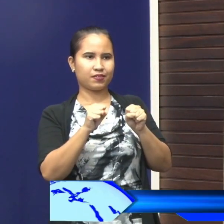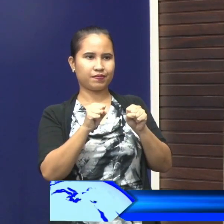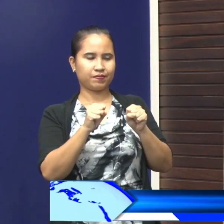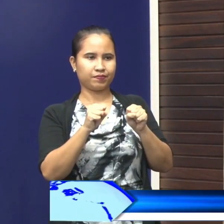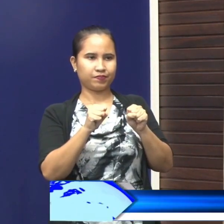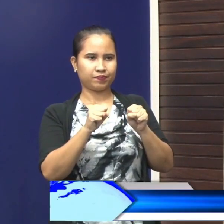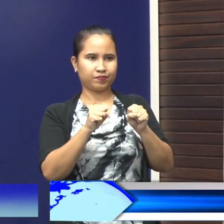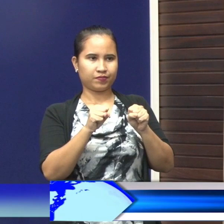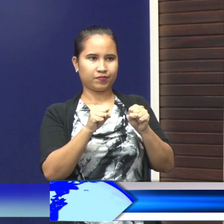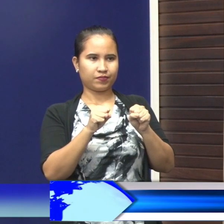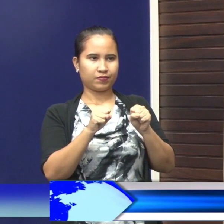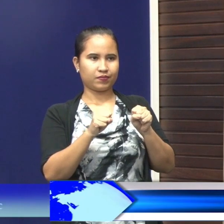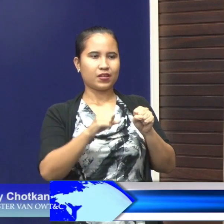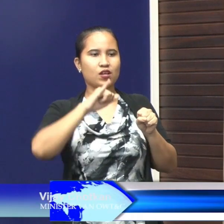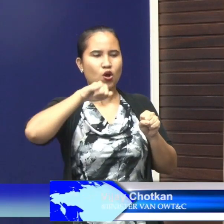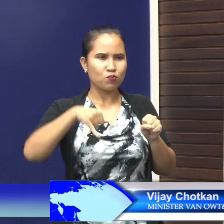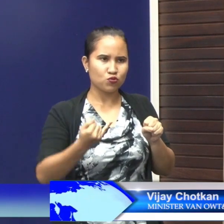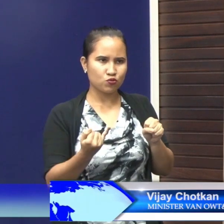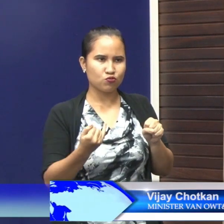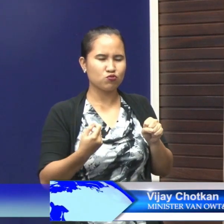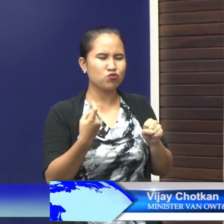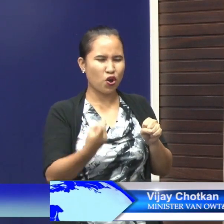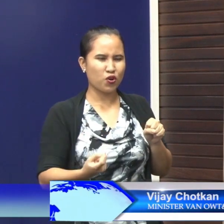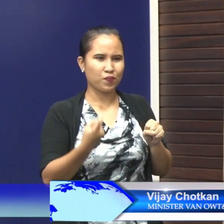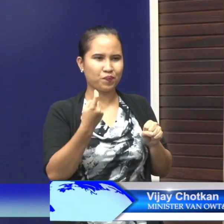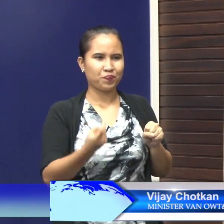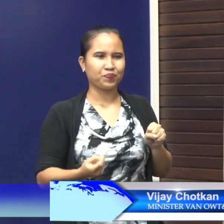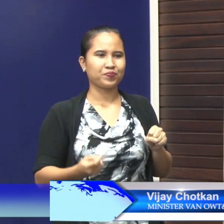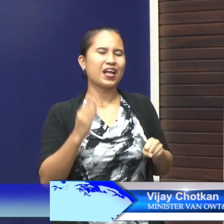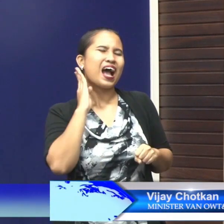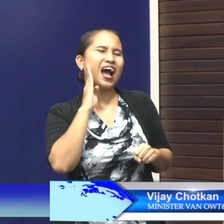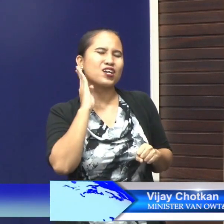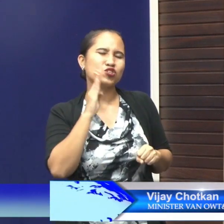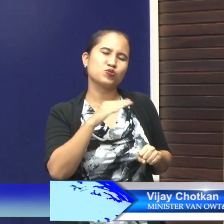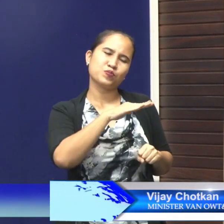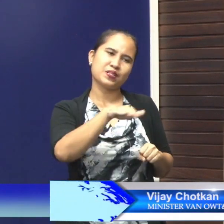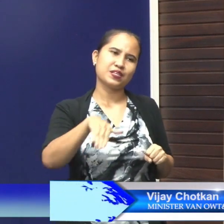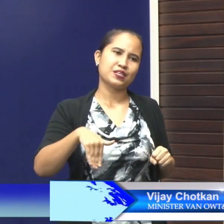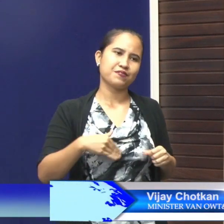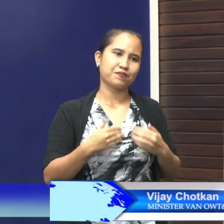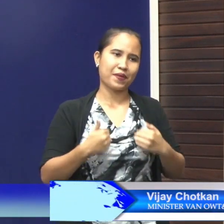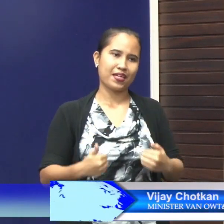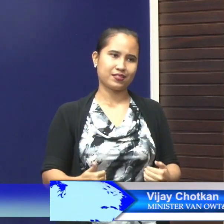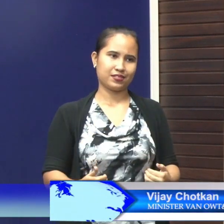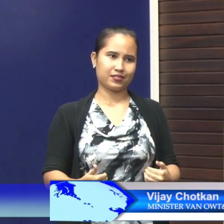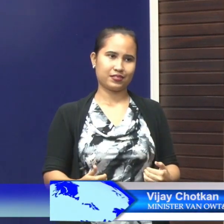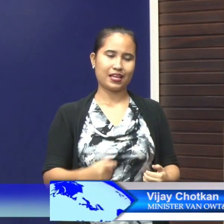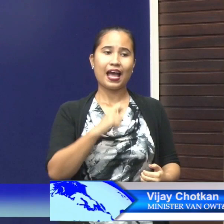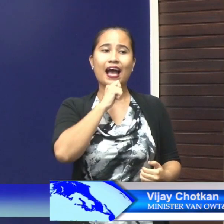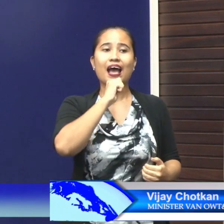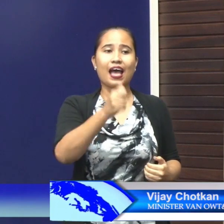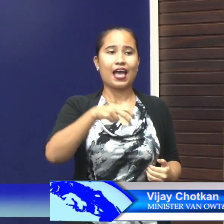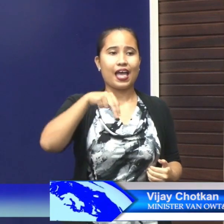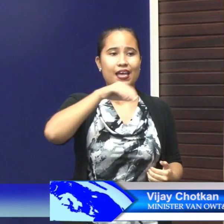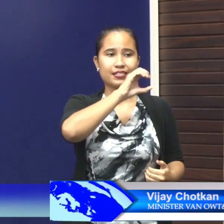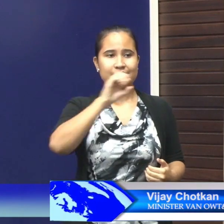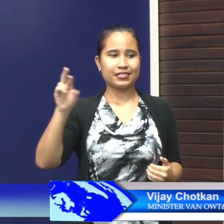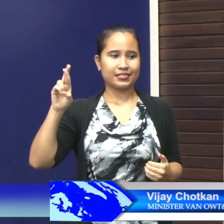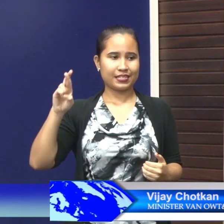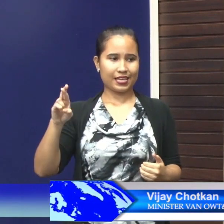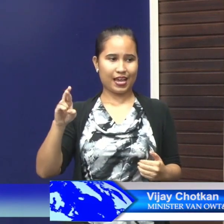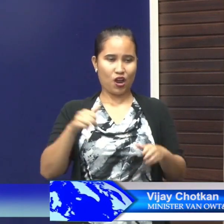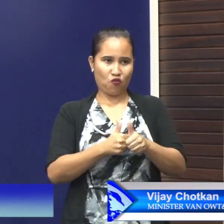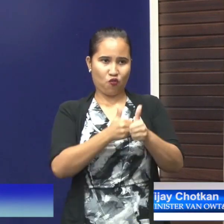En ten overvloede wil ik natuurlijk een dringend beroep op de burgerij doen om het advies van NCCR op te volgen